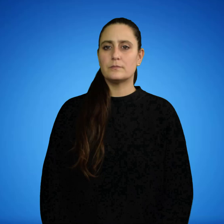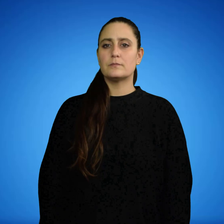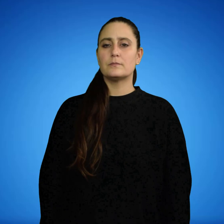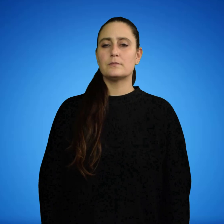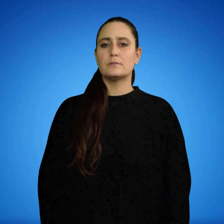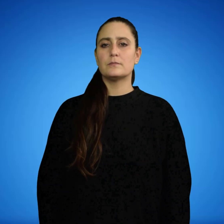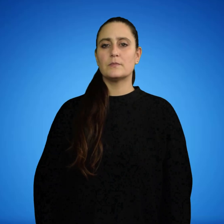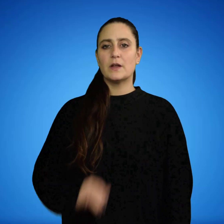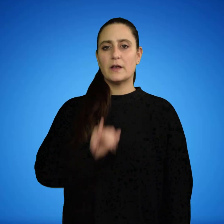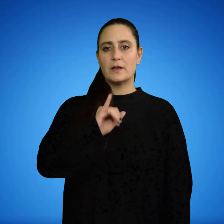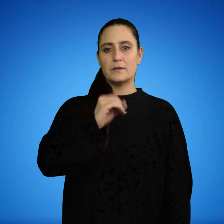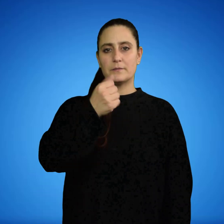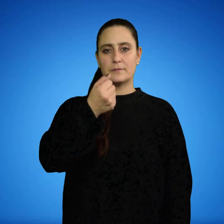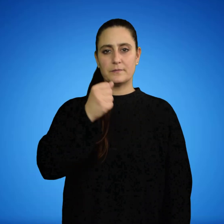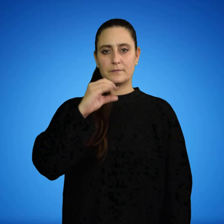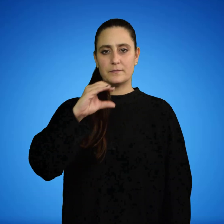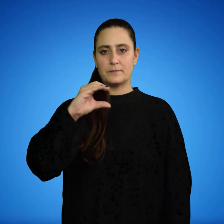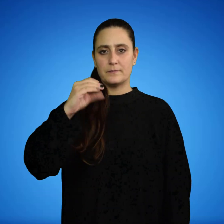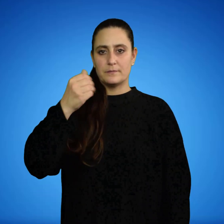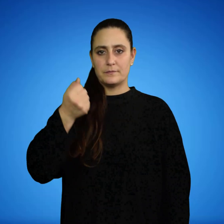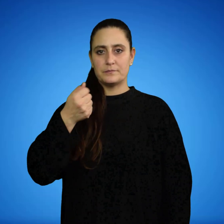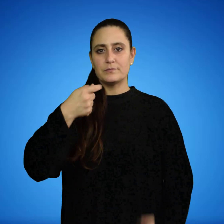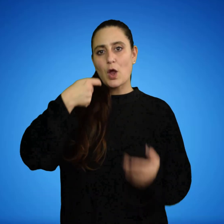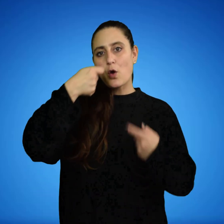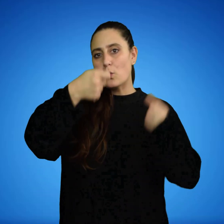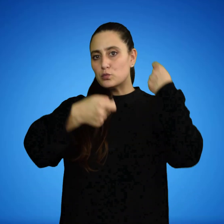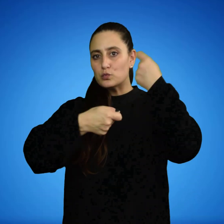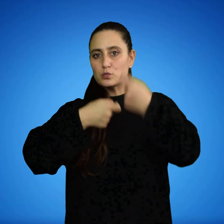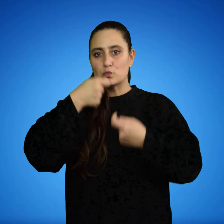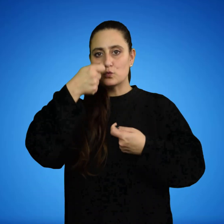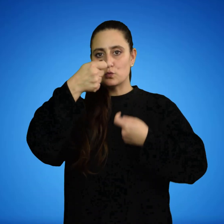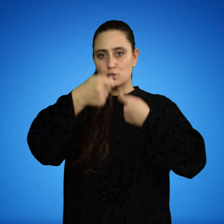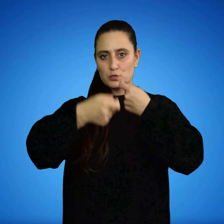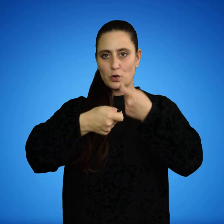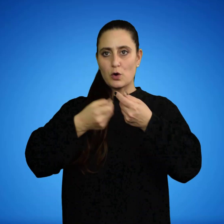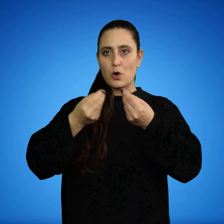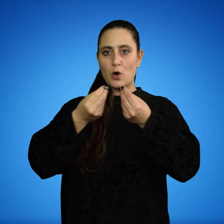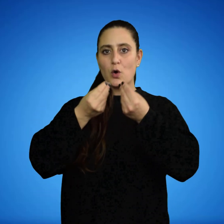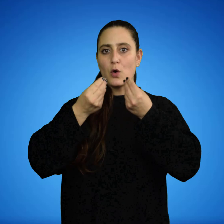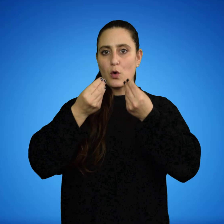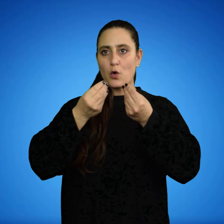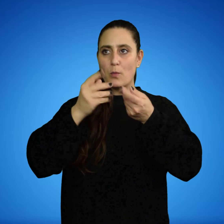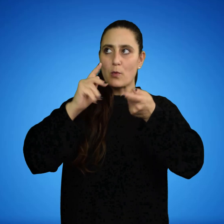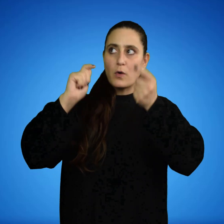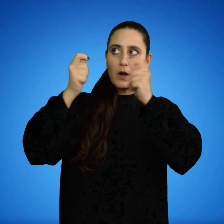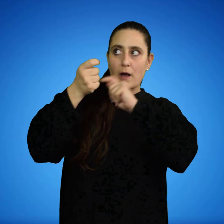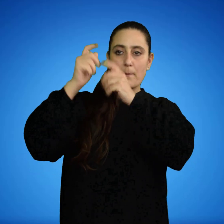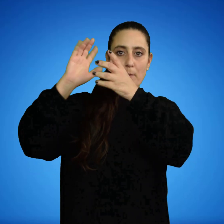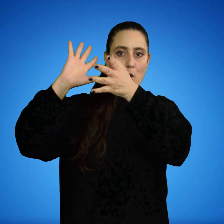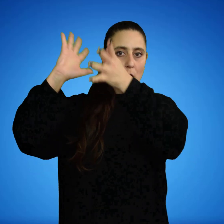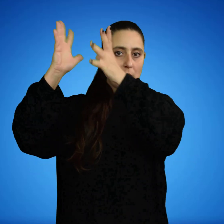Y acá, hacia la construcción de un indicador de afectación del cambio climático en el arte.